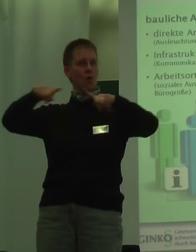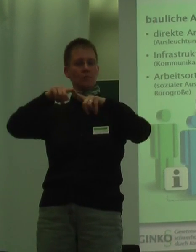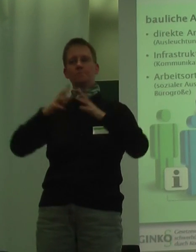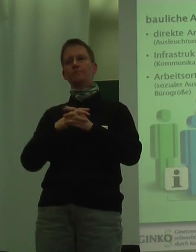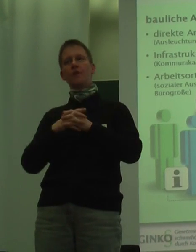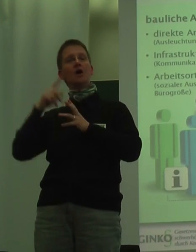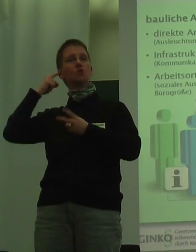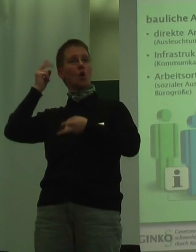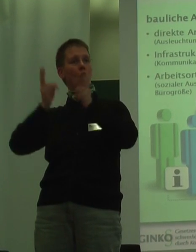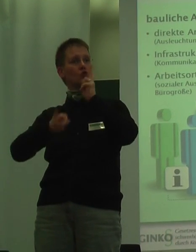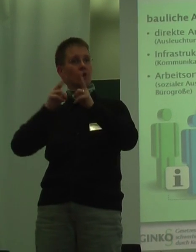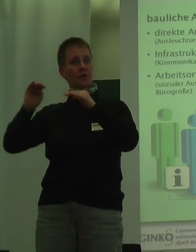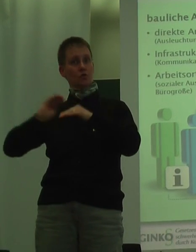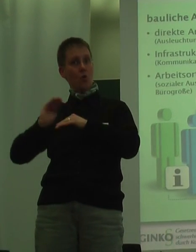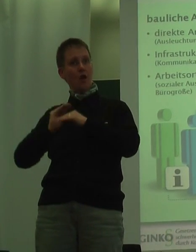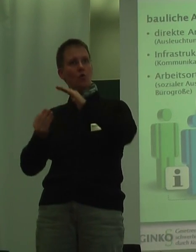gewerblich schädigten Mitarbeiter unterstützen zu können.